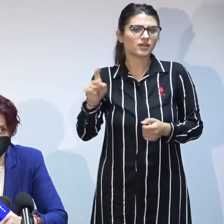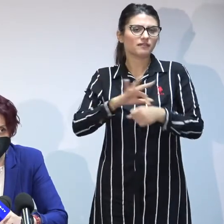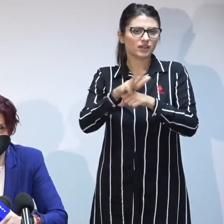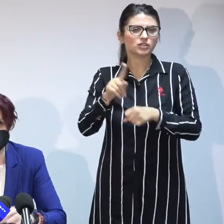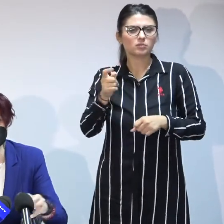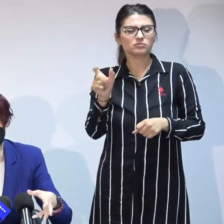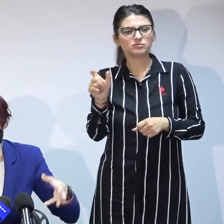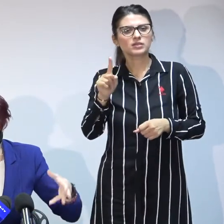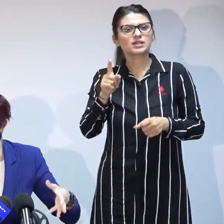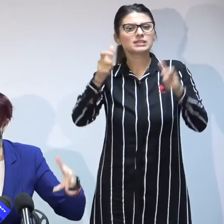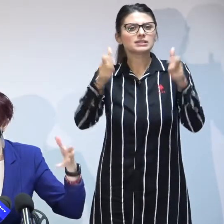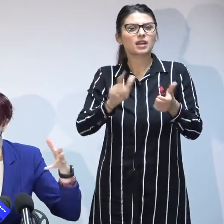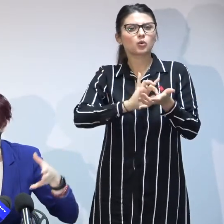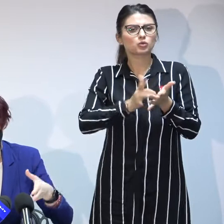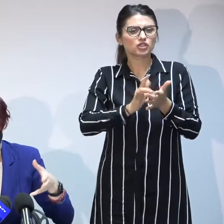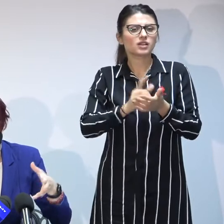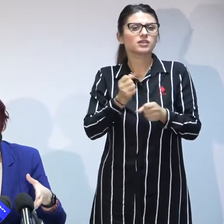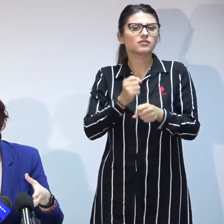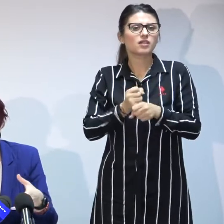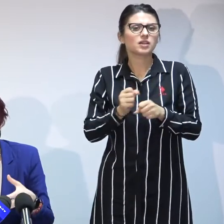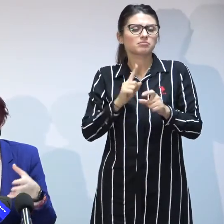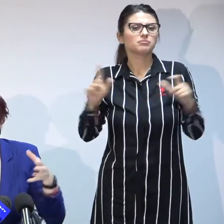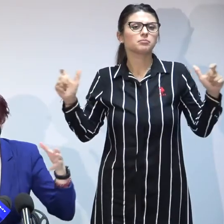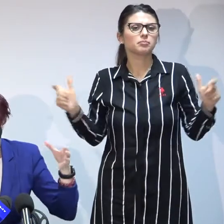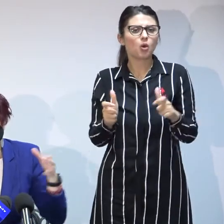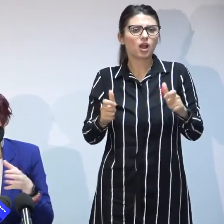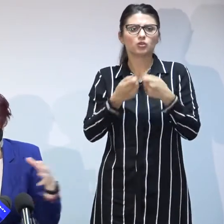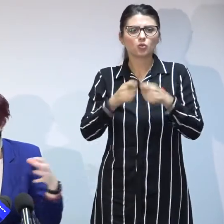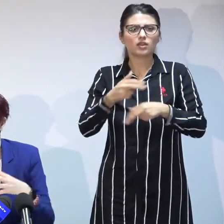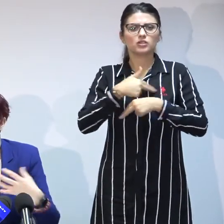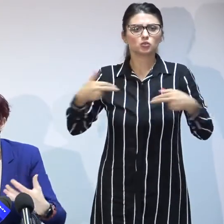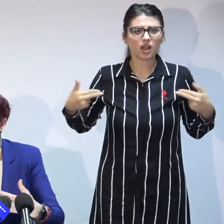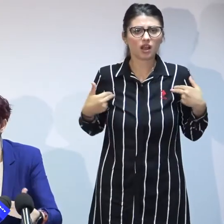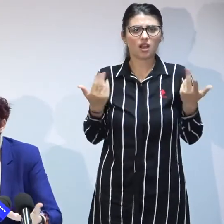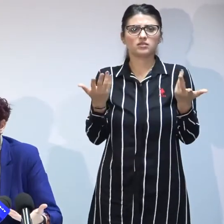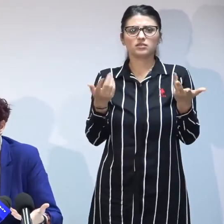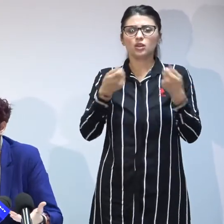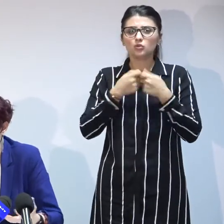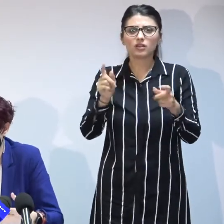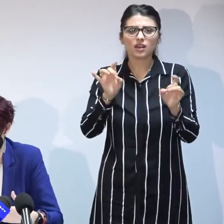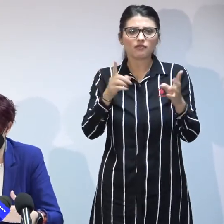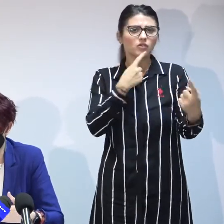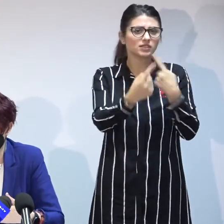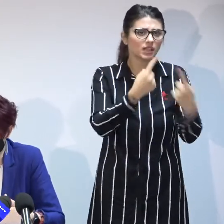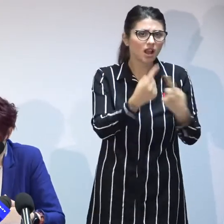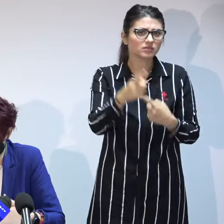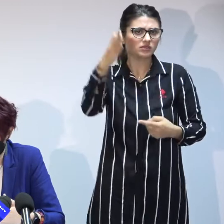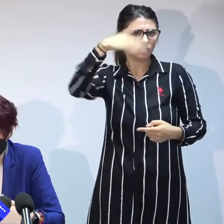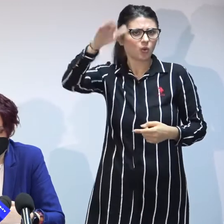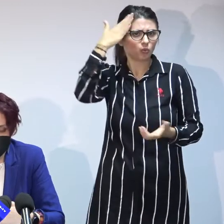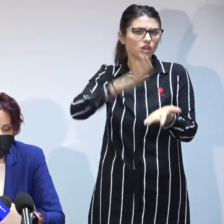în starea de urgență s-au blocat toate potrivirile n-au mai existat interacțiune din motivele pe care le